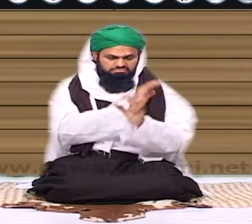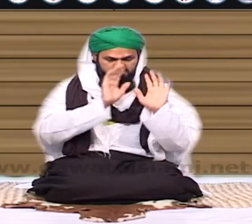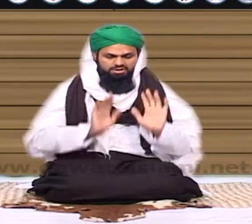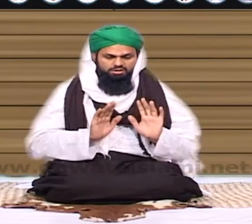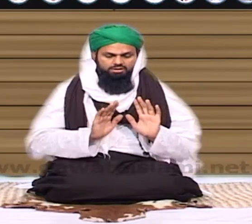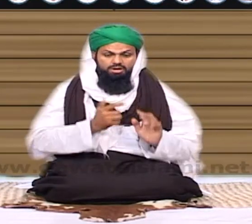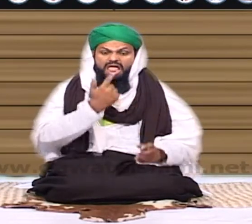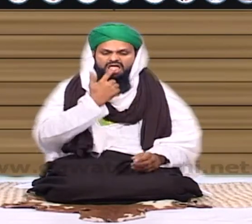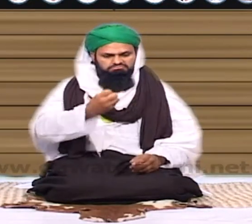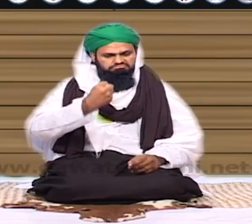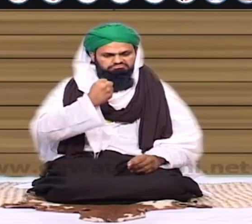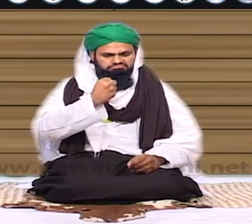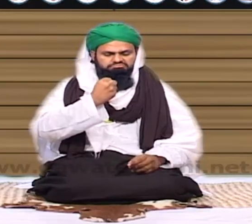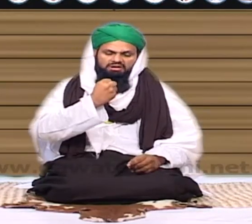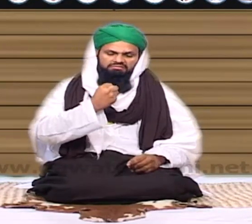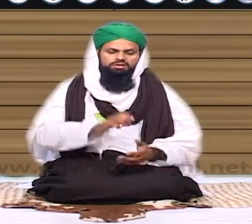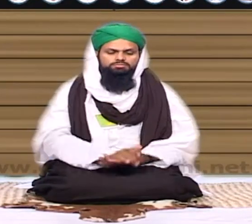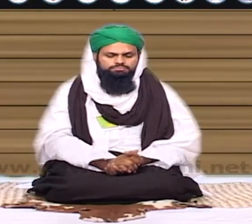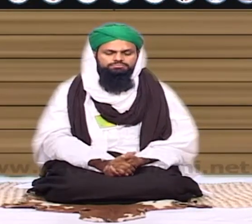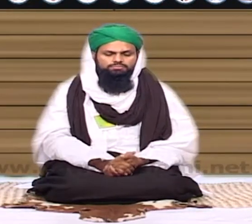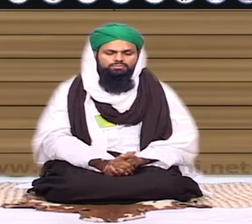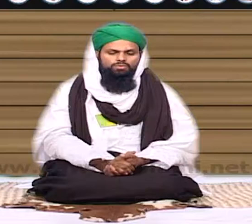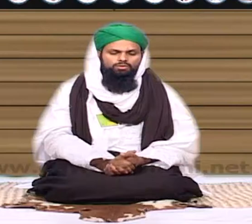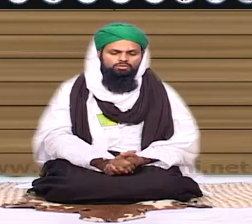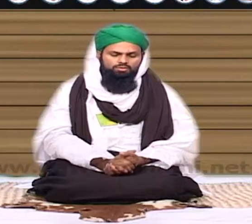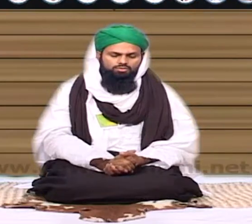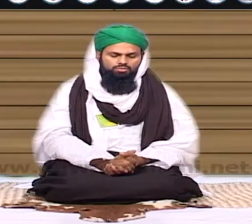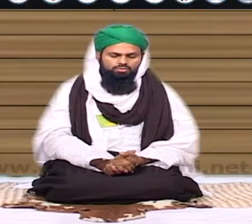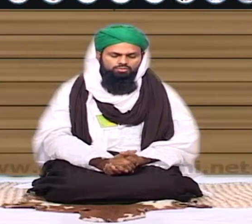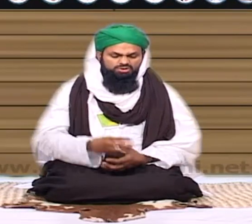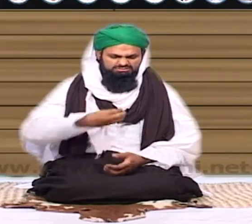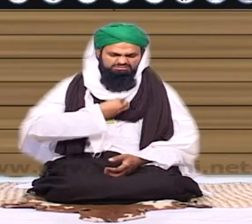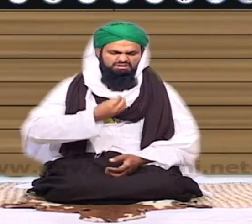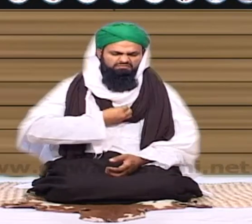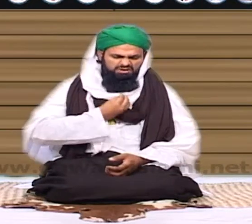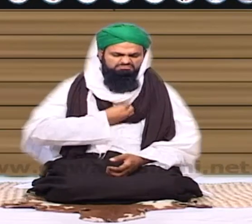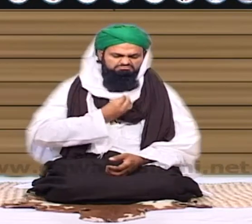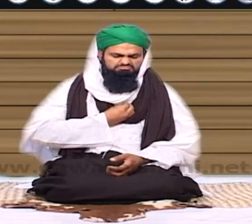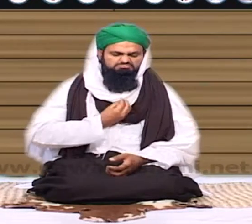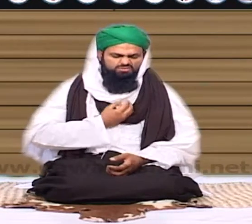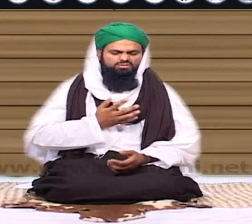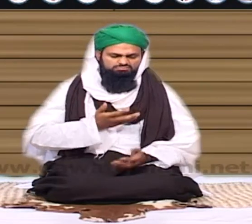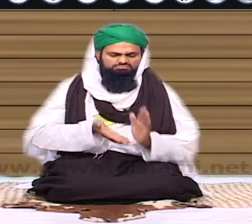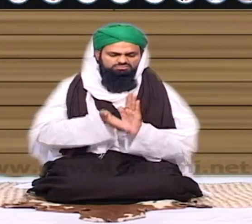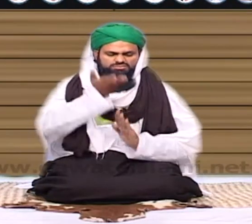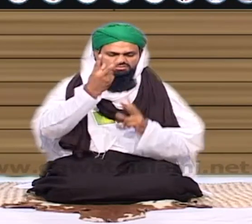آساب میں طاقت ہوتی ہے زبان میں قوت ہوتی ہے ہر طرح سے وہ توانہ ہوتا ہے تو اس کو مطلب امنگ